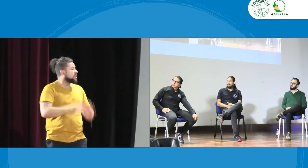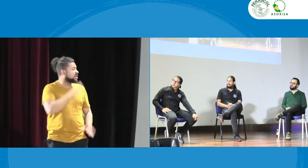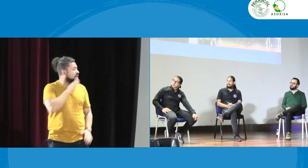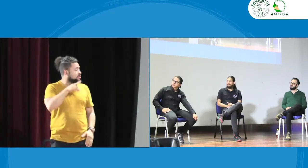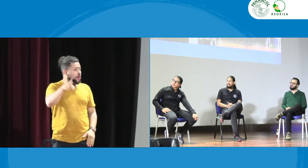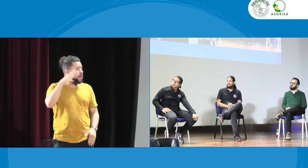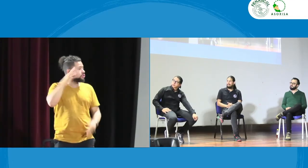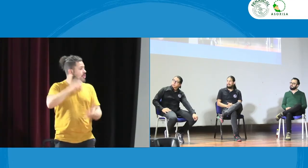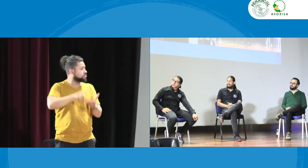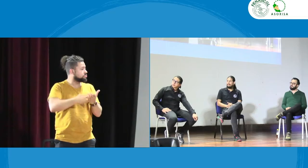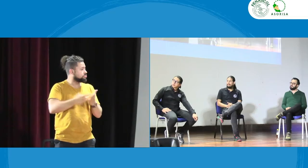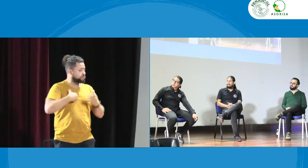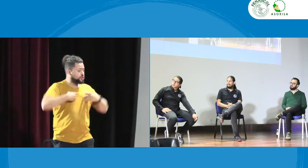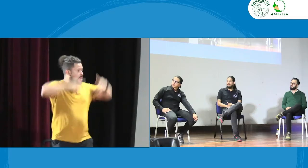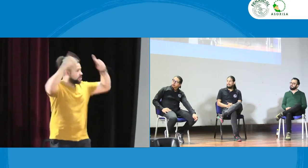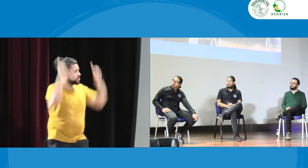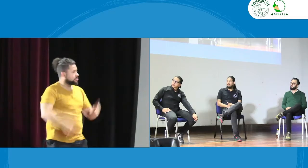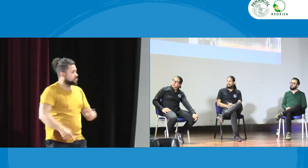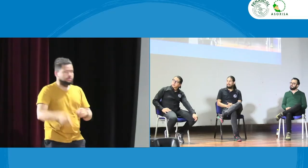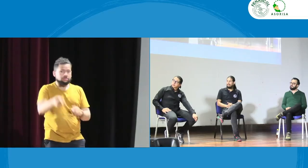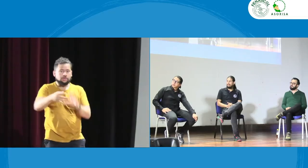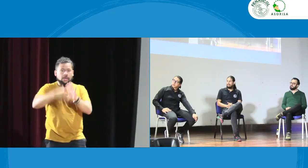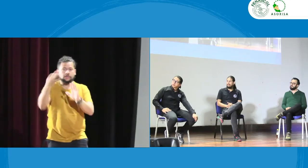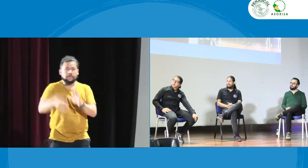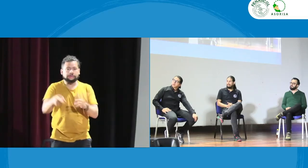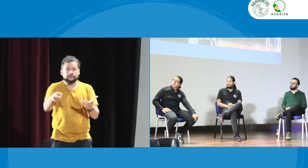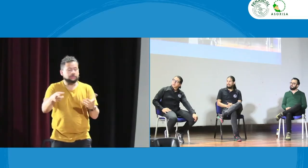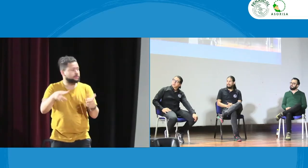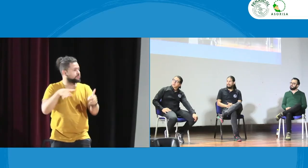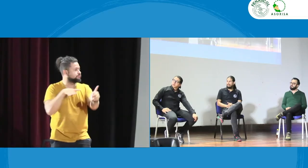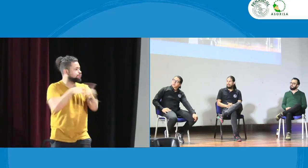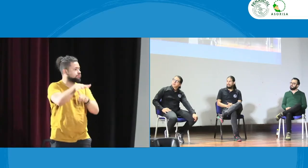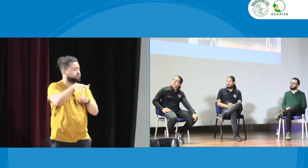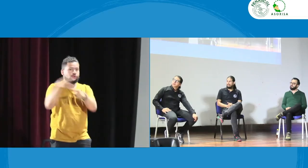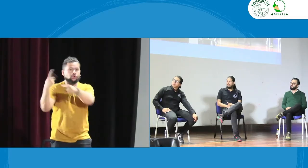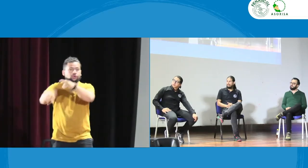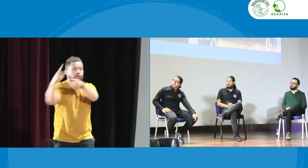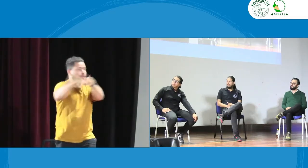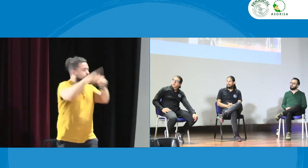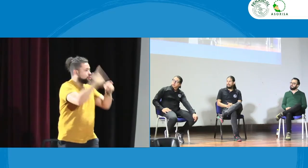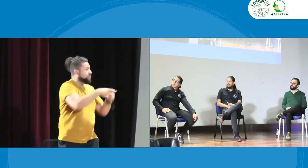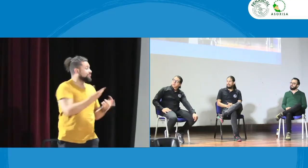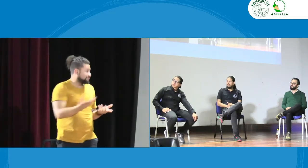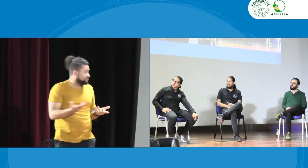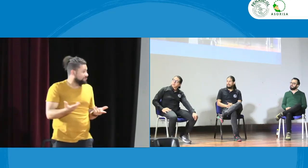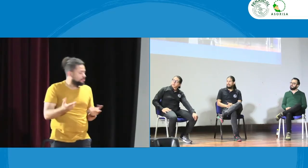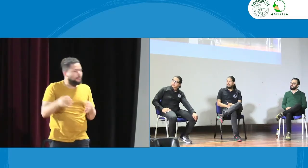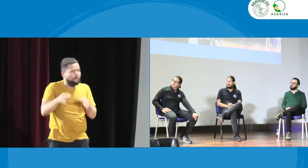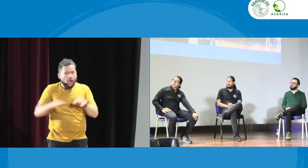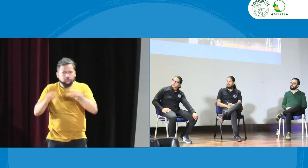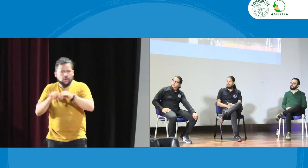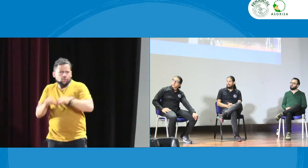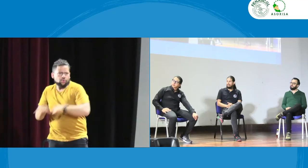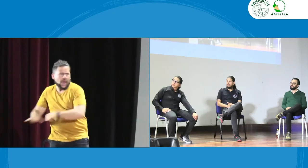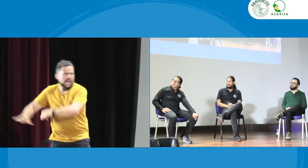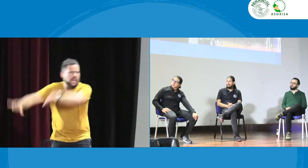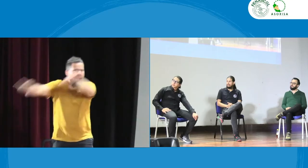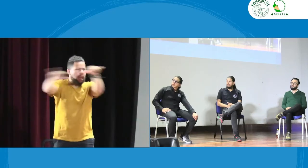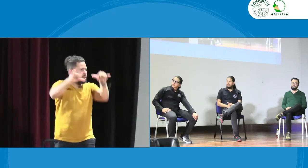segregados porque realmente quién decide la ética realmente en el SENA por